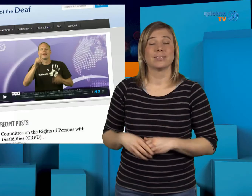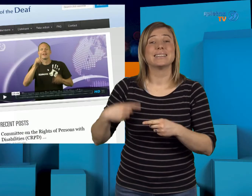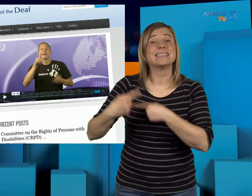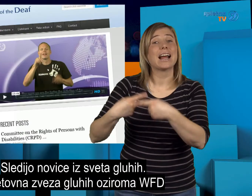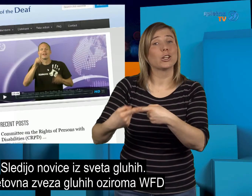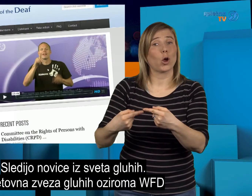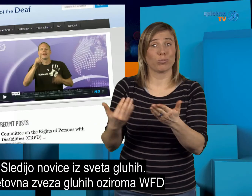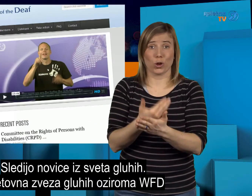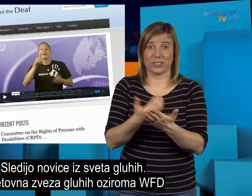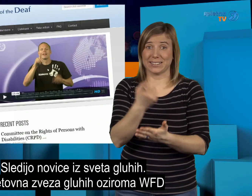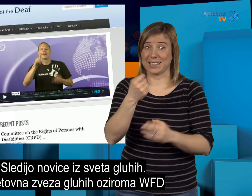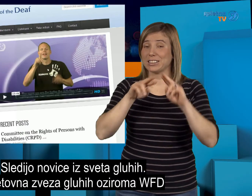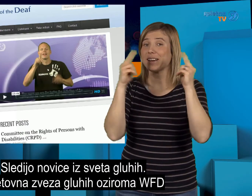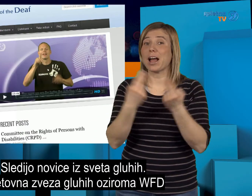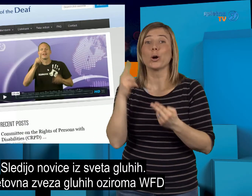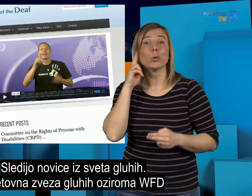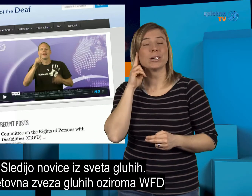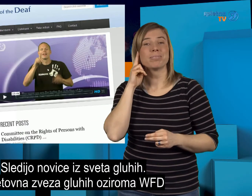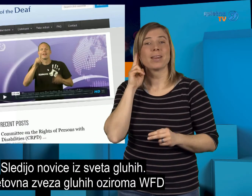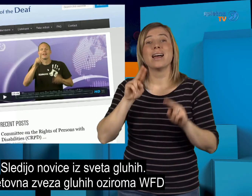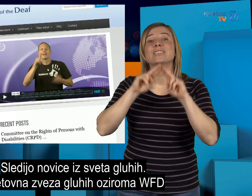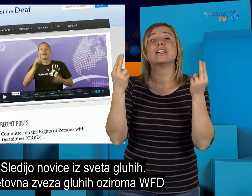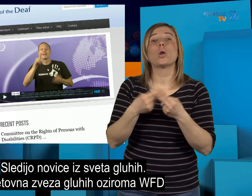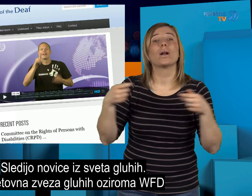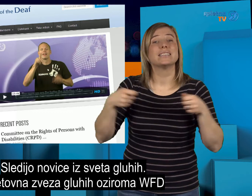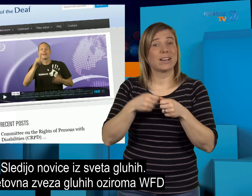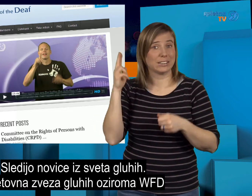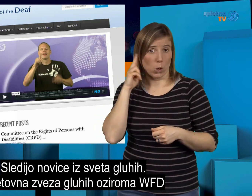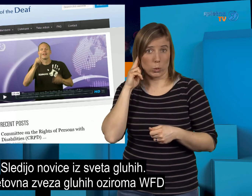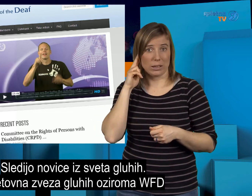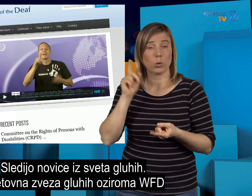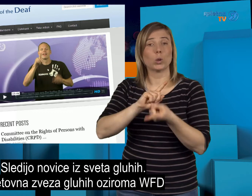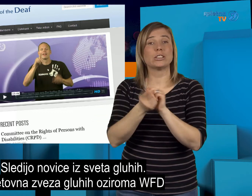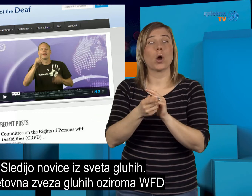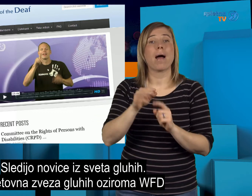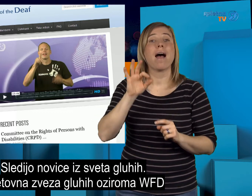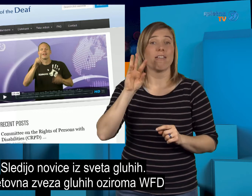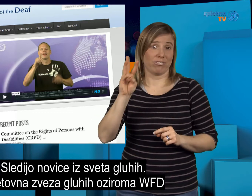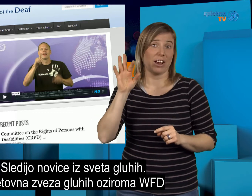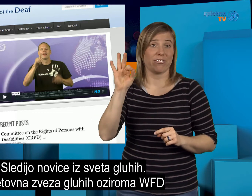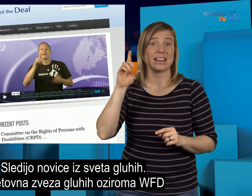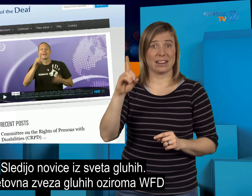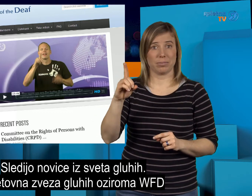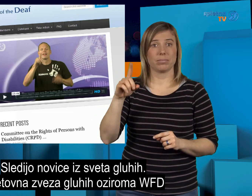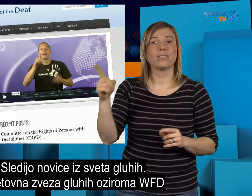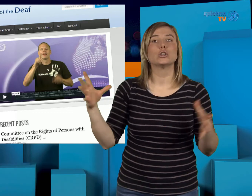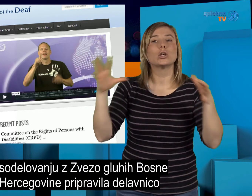Sledijo novice iz Sveta gluhih Svetovna zveza gluhih je v sodelovanju z Zvezov gluhih Bosne in